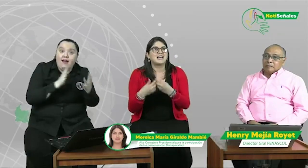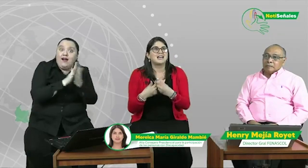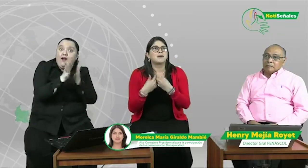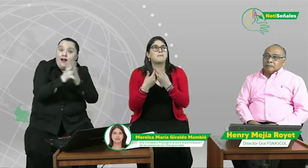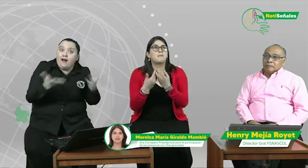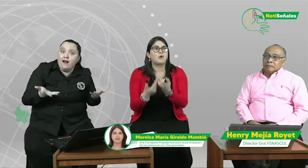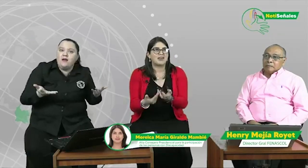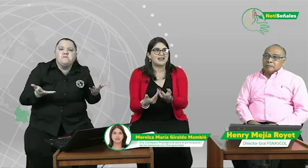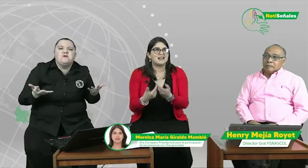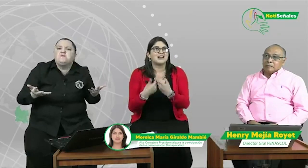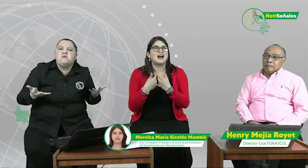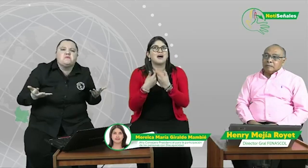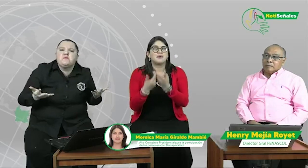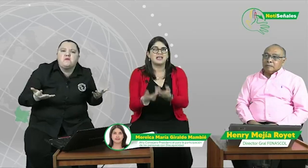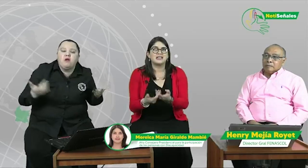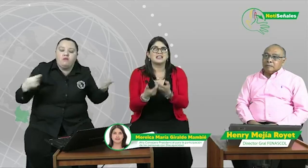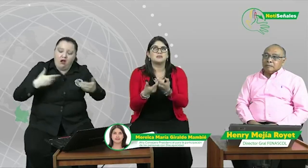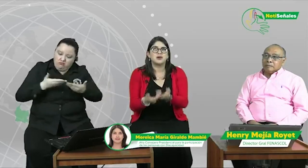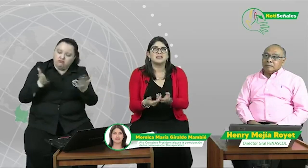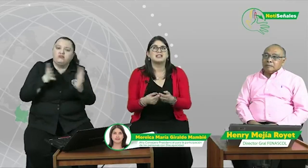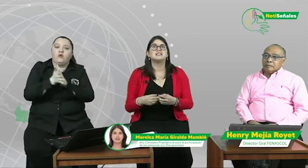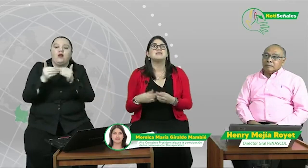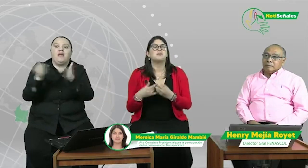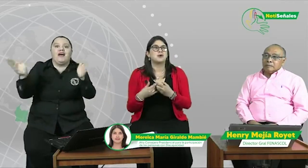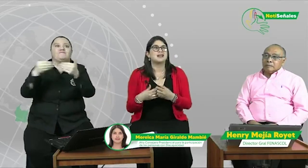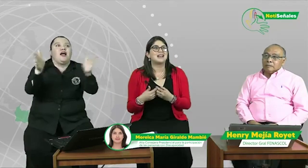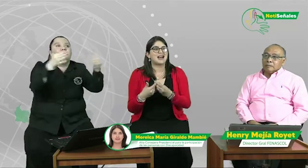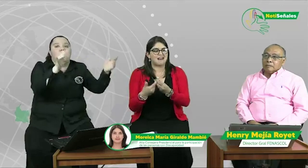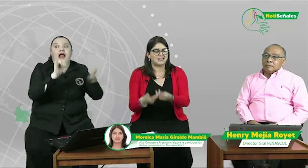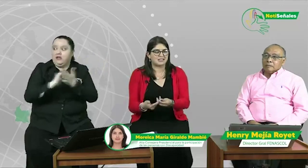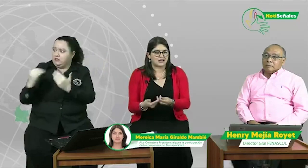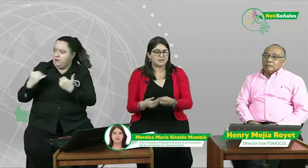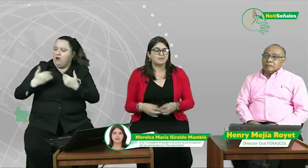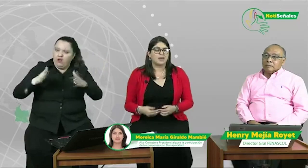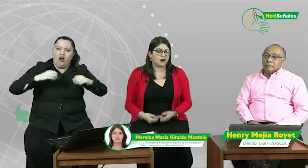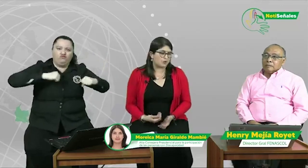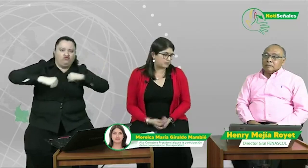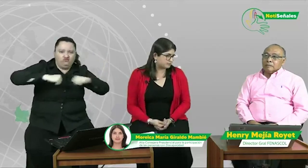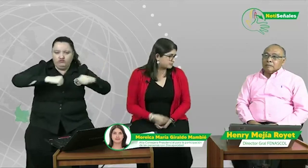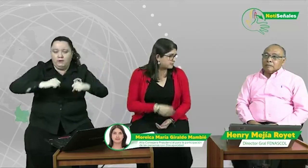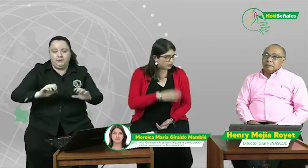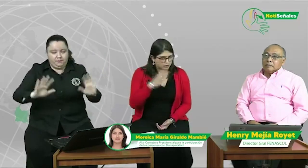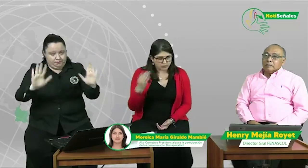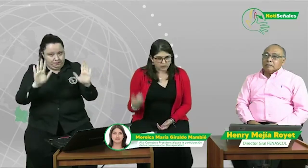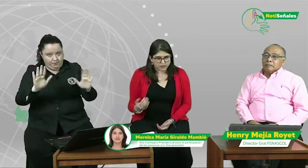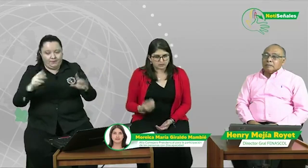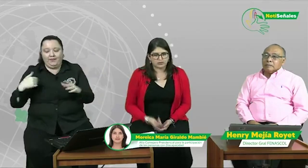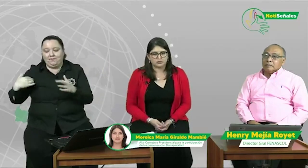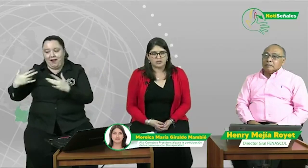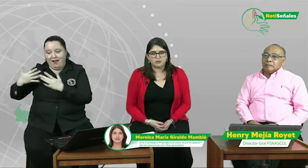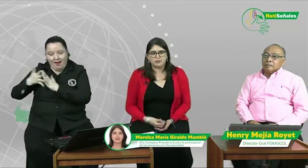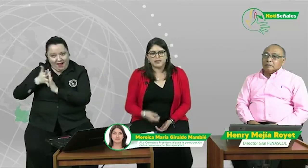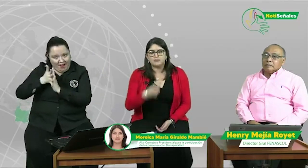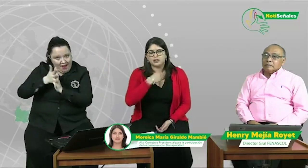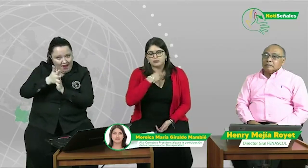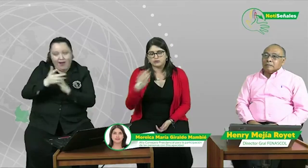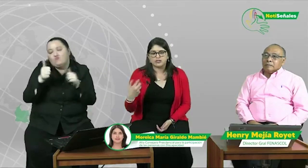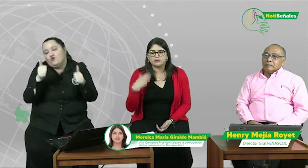puedan abrir esas puertas y puedan avanzar. Ahora, dicho todo esto, que suena muy bien, porque todos tenemos una